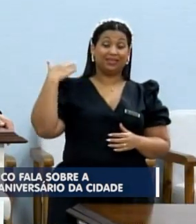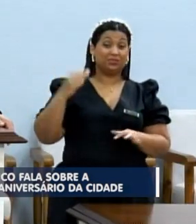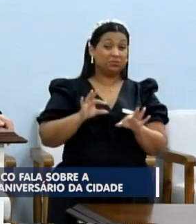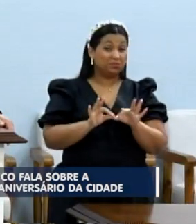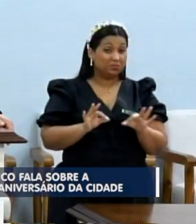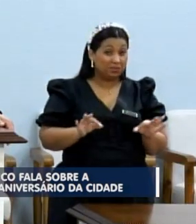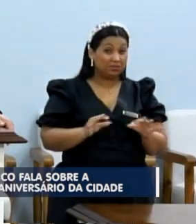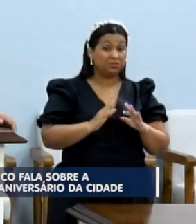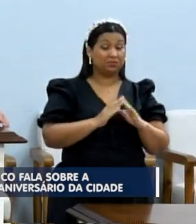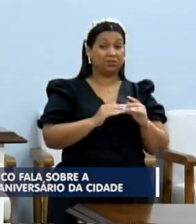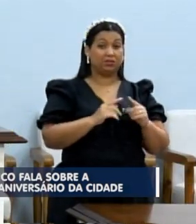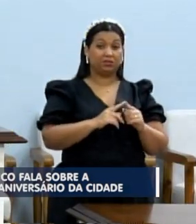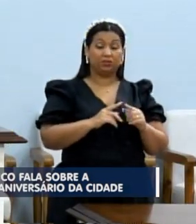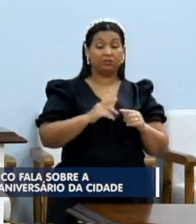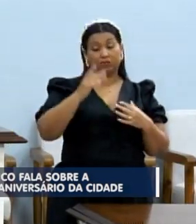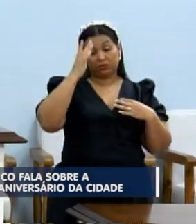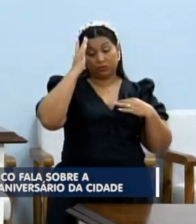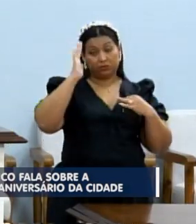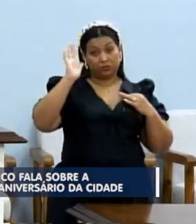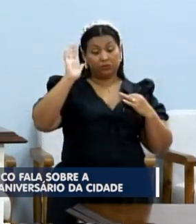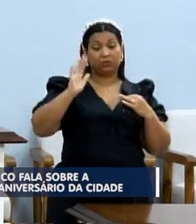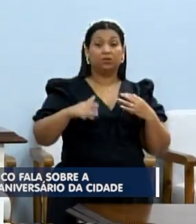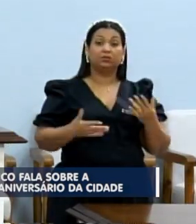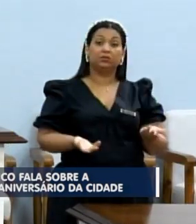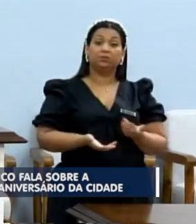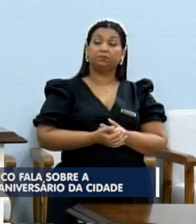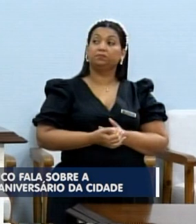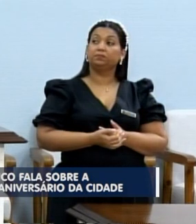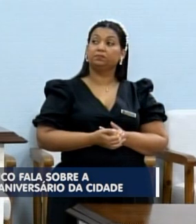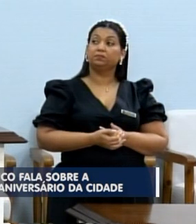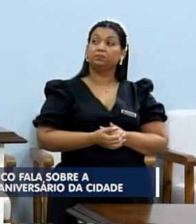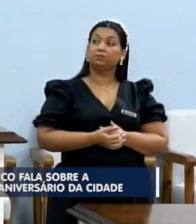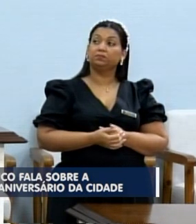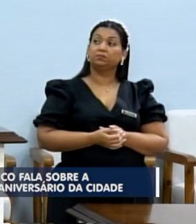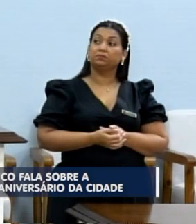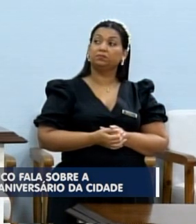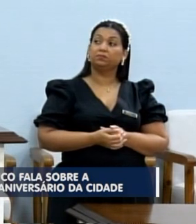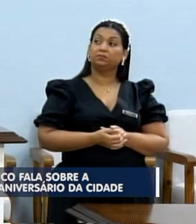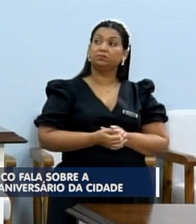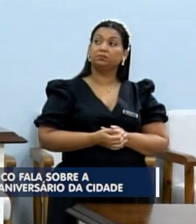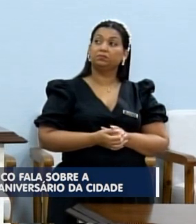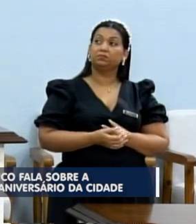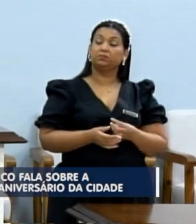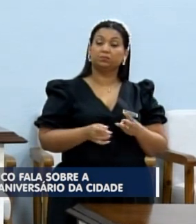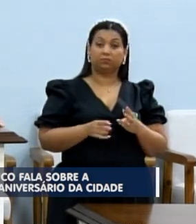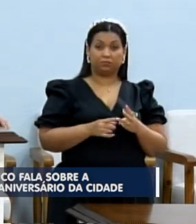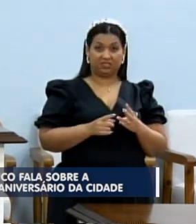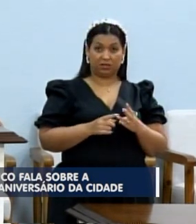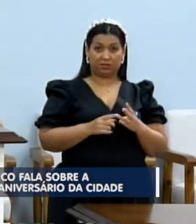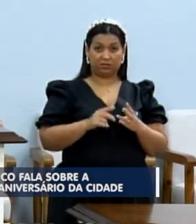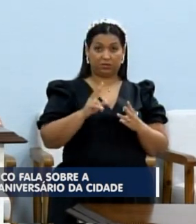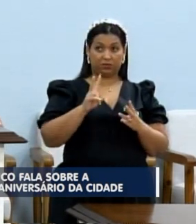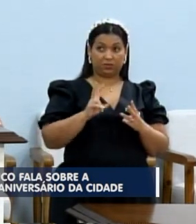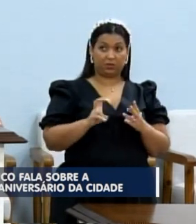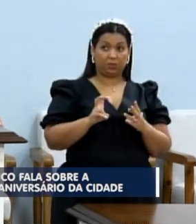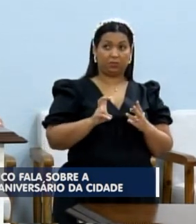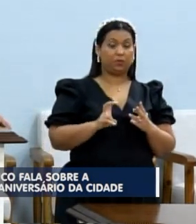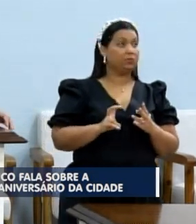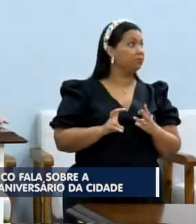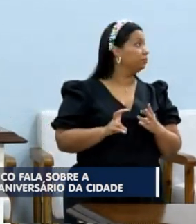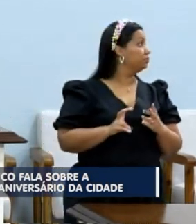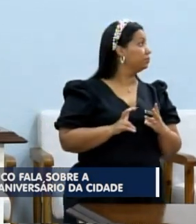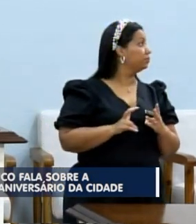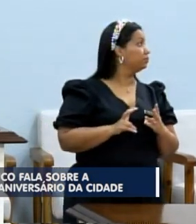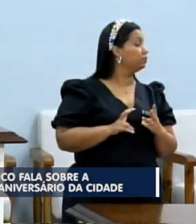maior, da igreja, os voluntários e assim. E o terceiro assunto, presidente. Eu